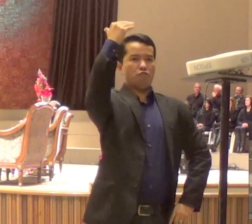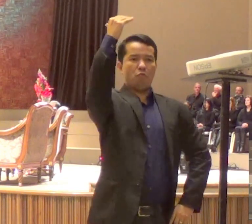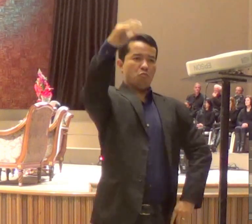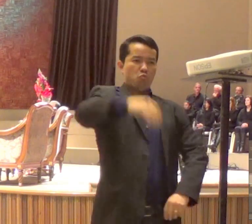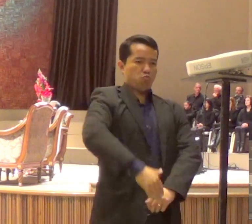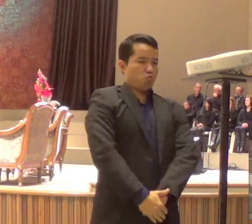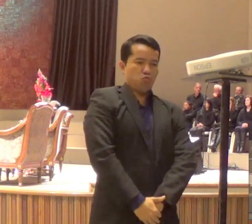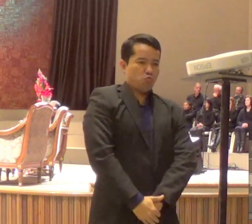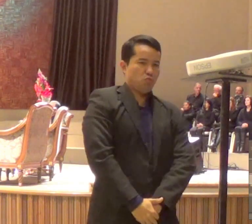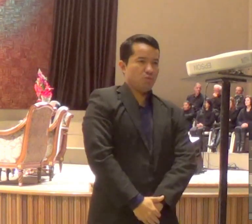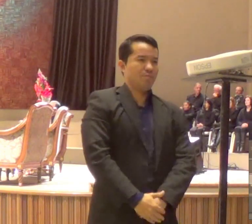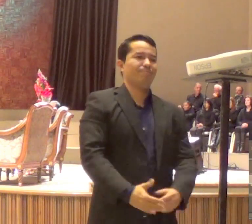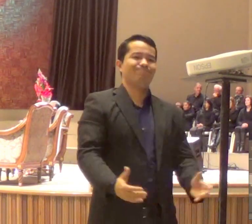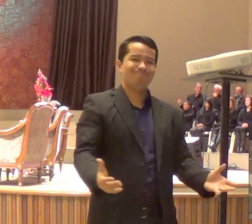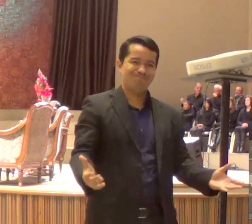não tem grande, nem pequeno,